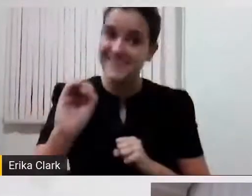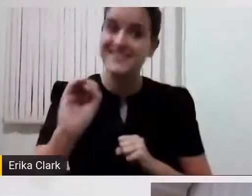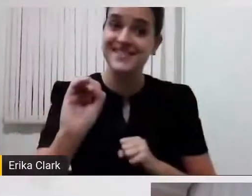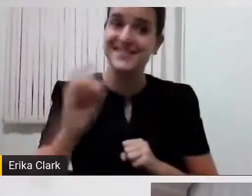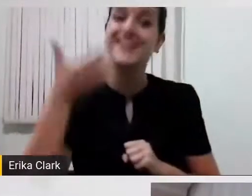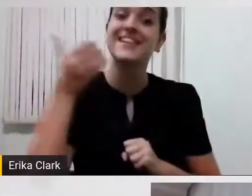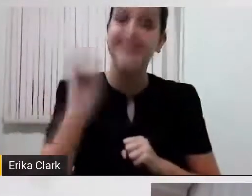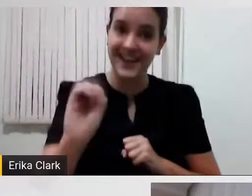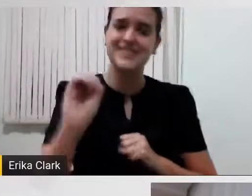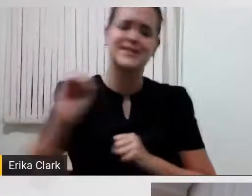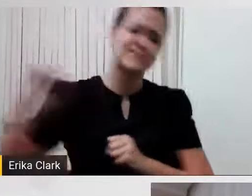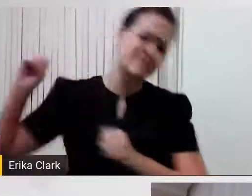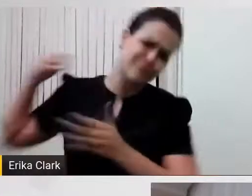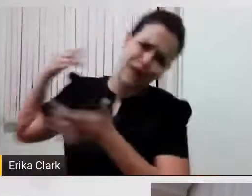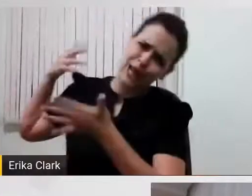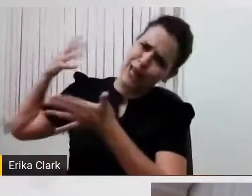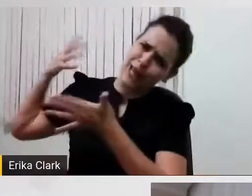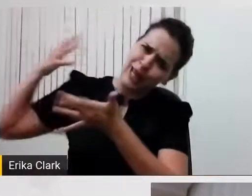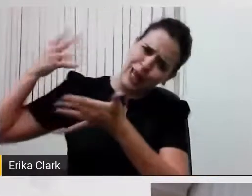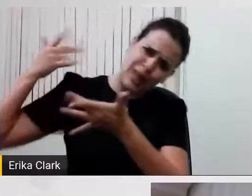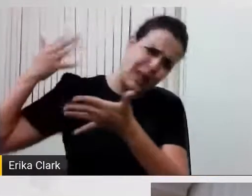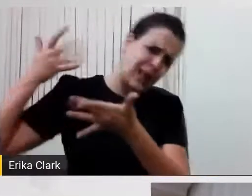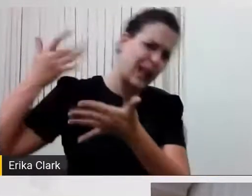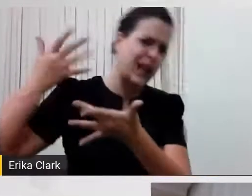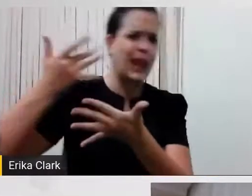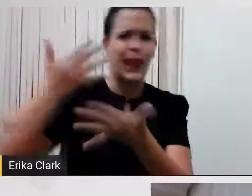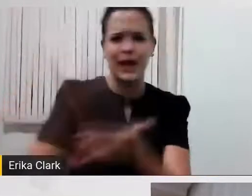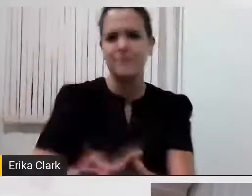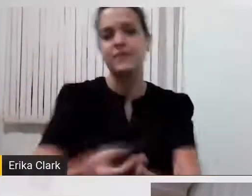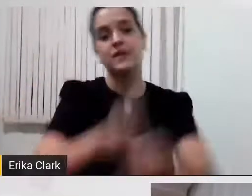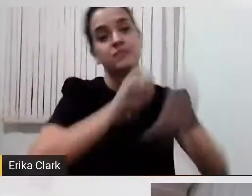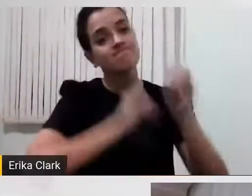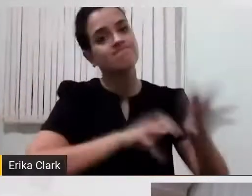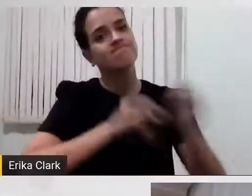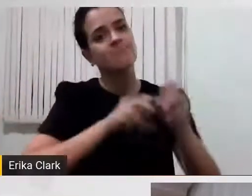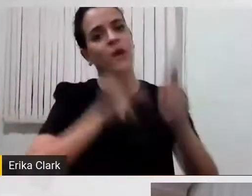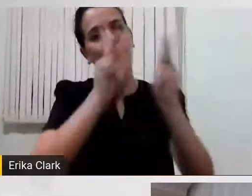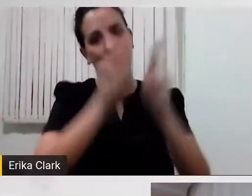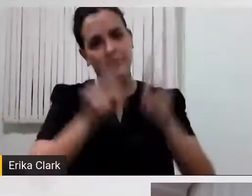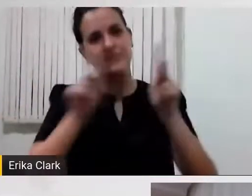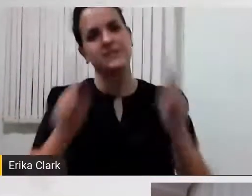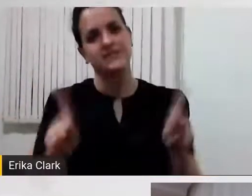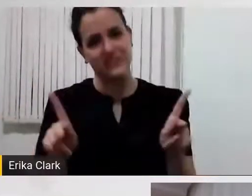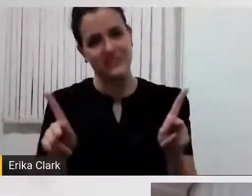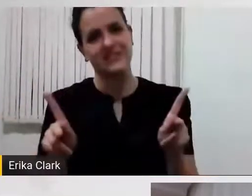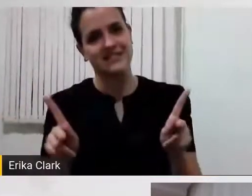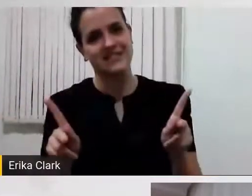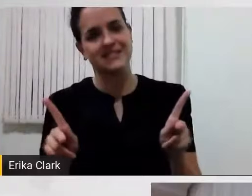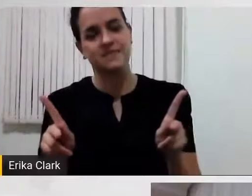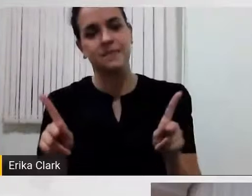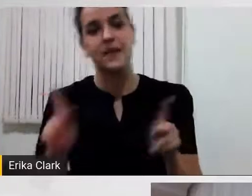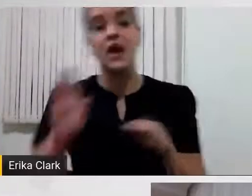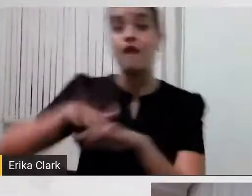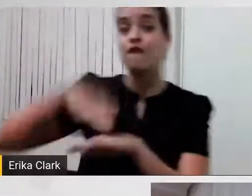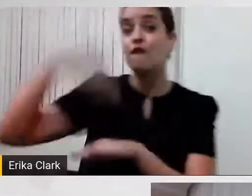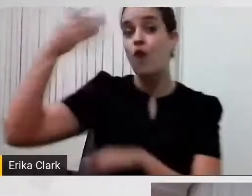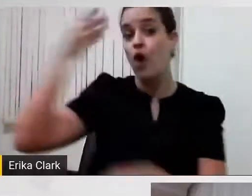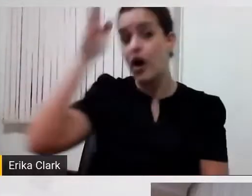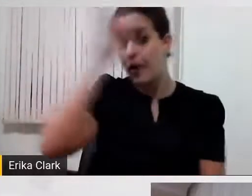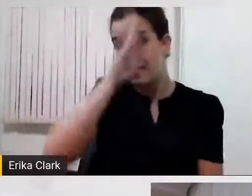rica, assim, de formação de professores do atendimento especializado. Nós fomos para fora do Brasil, fomos para fazer formação em